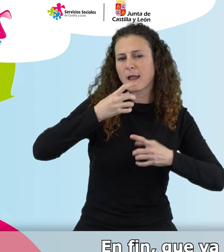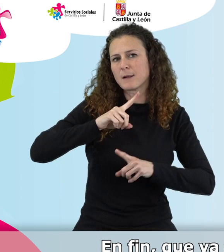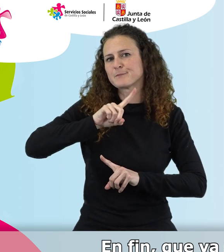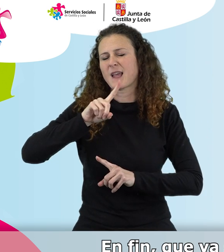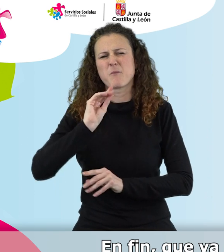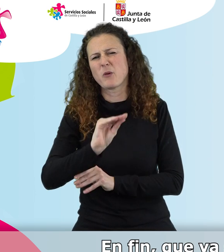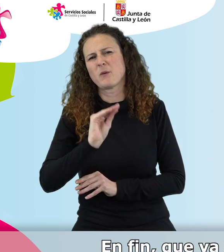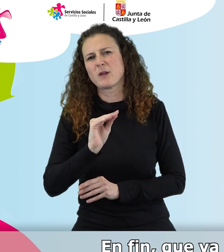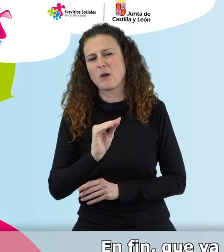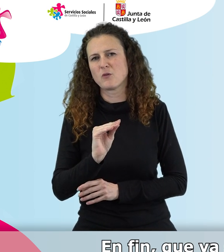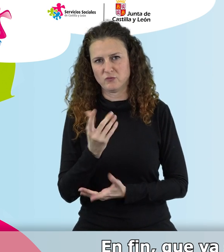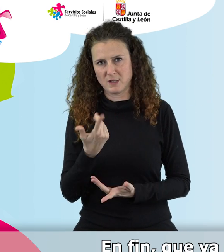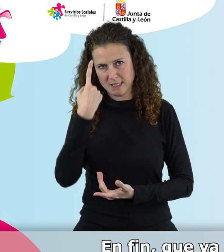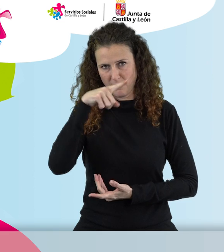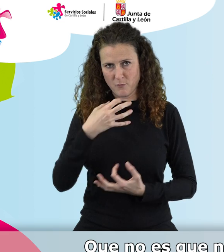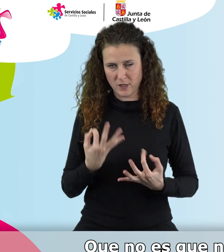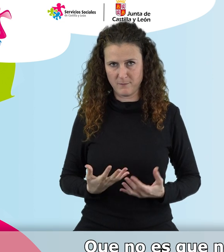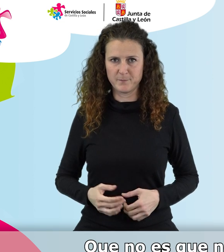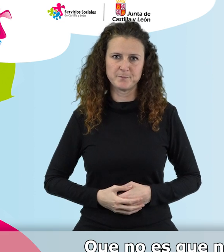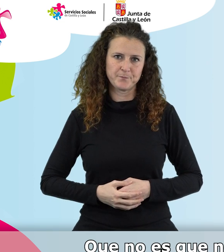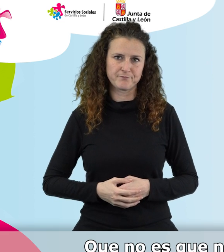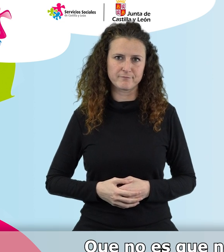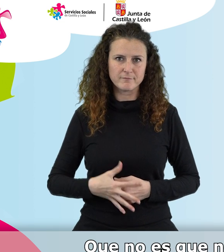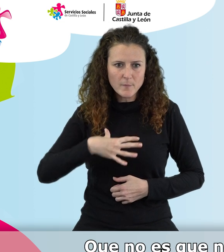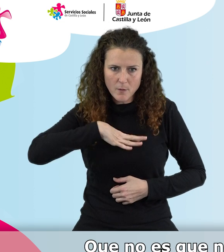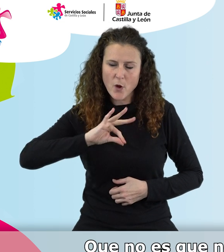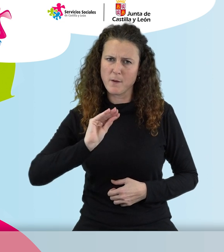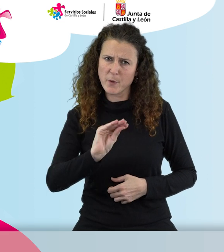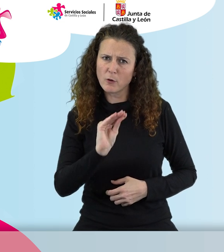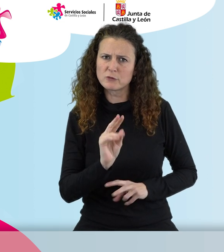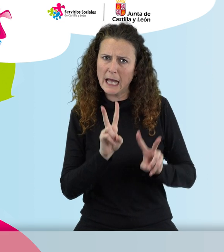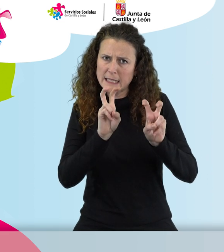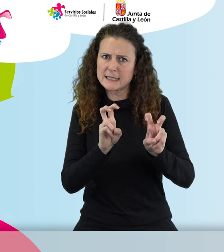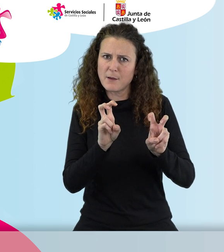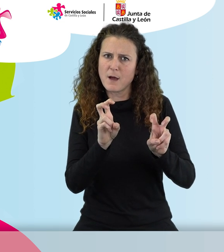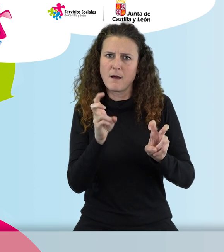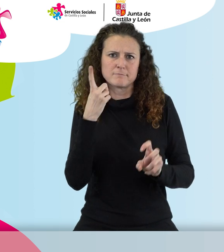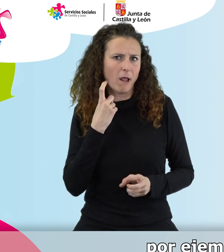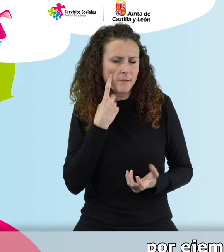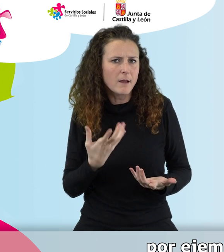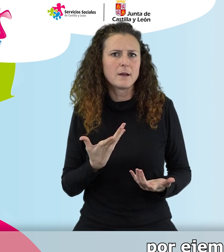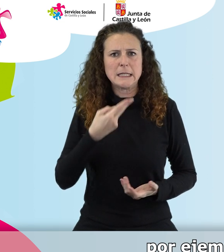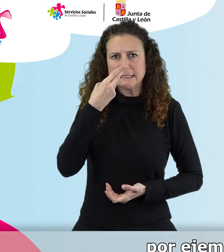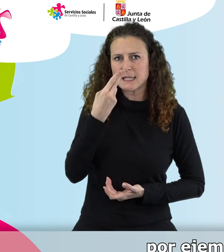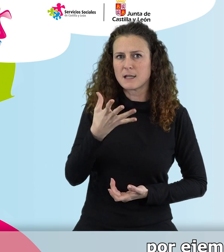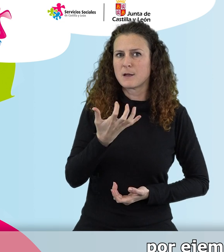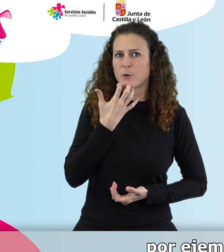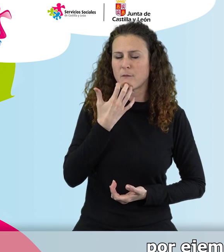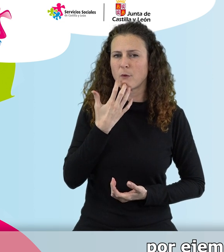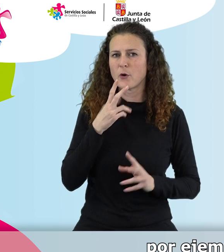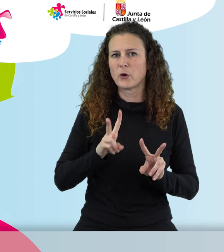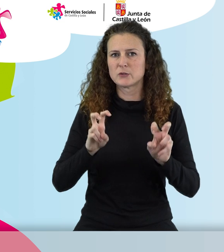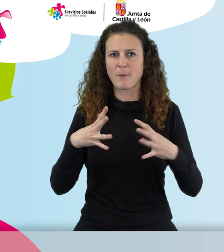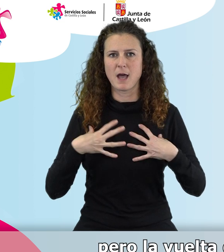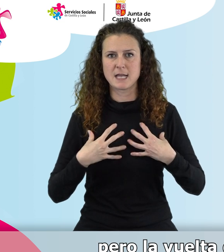En fin, ya sabemos a lo que nos referimos con esto, que no es que no se pueda preguntar por eso, si responde a un interés, por ejemplo, los temas de salud y eso.